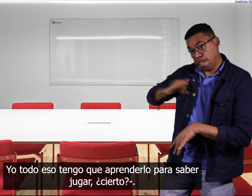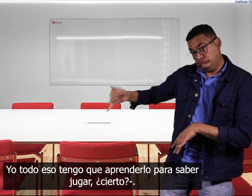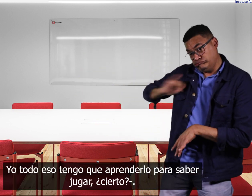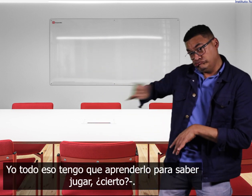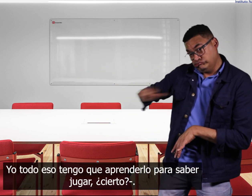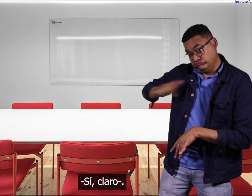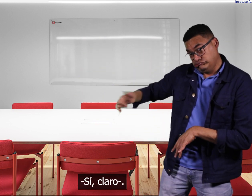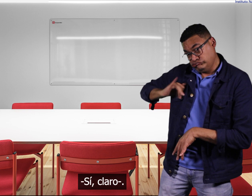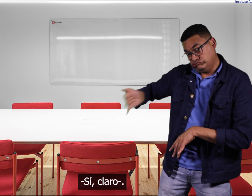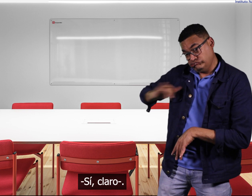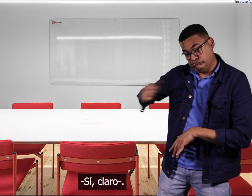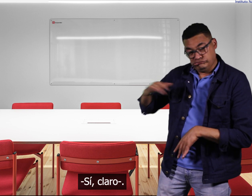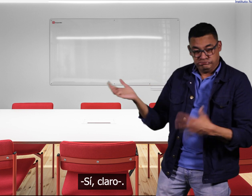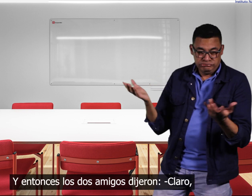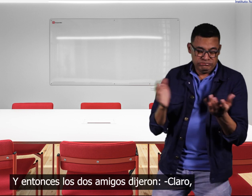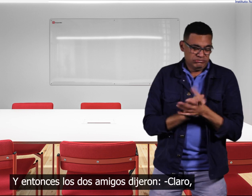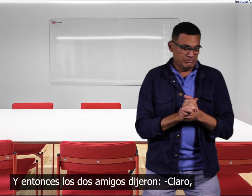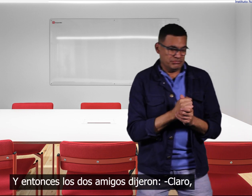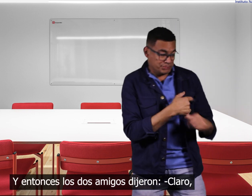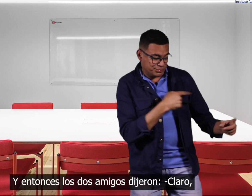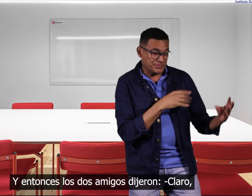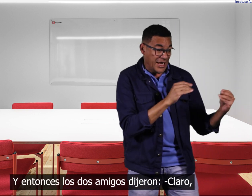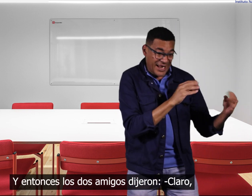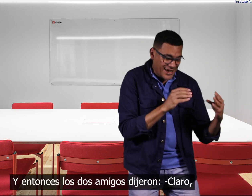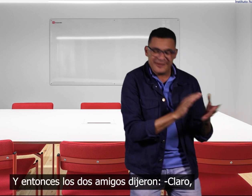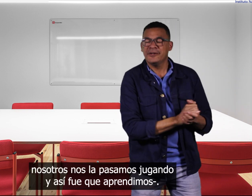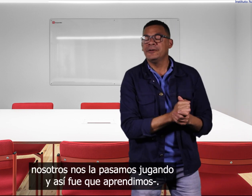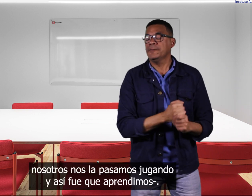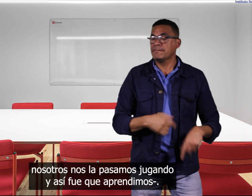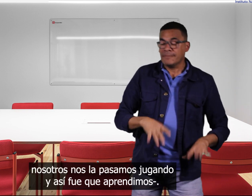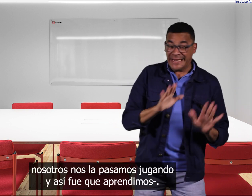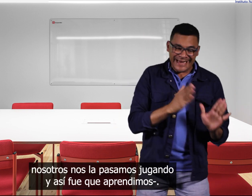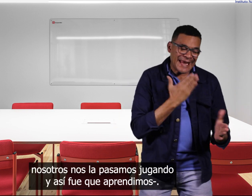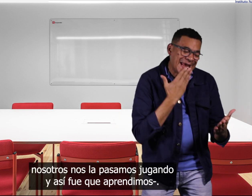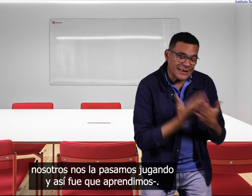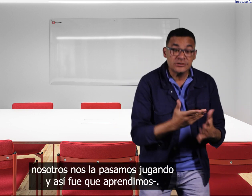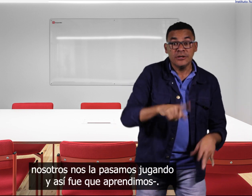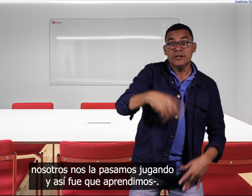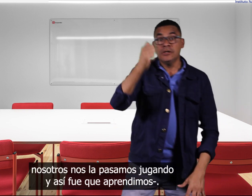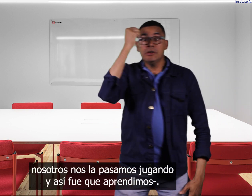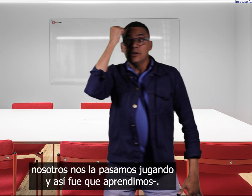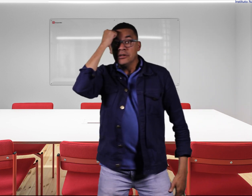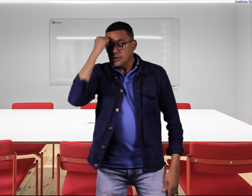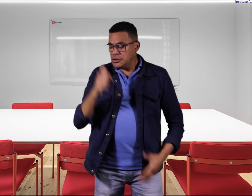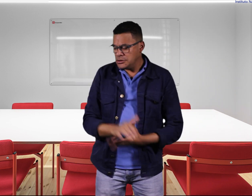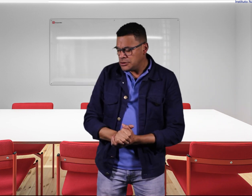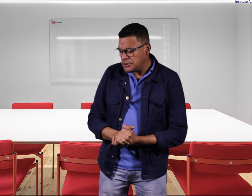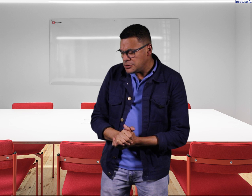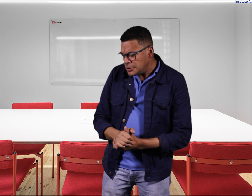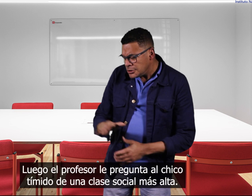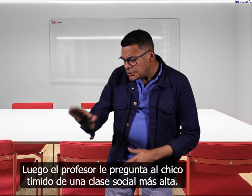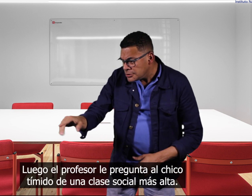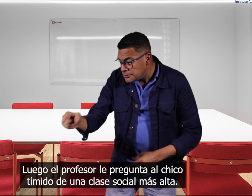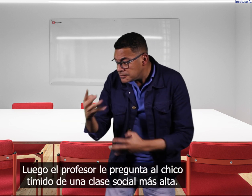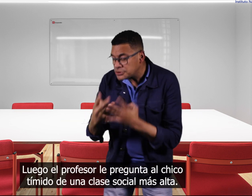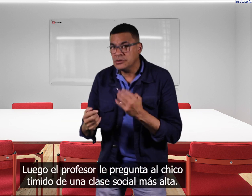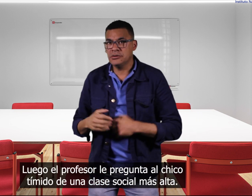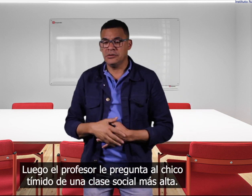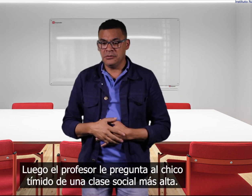cierto sí claro y entonces los dos amigos dijeron claro nosotros no la pasamos jugando y así fue que aprendimos luego el profesor le pregunta